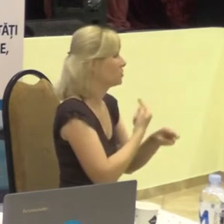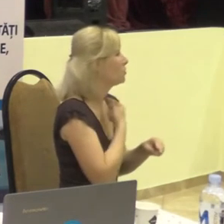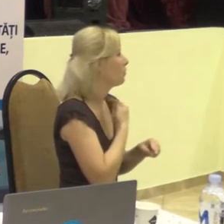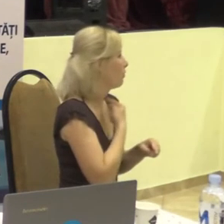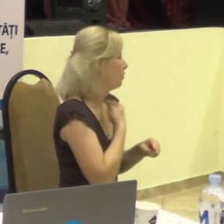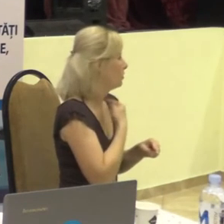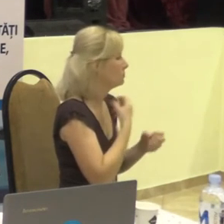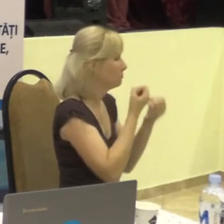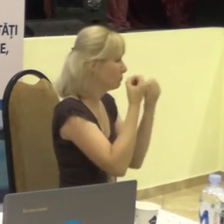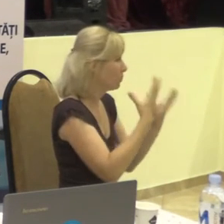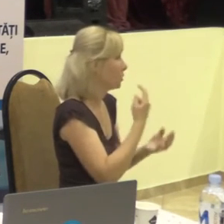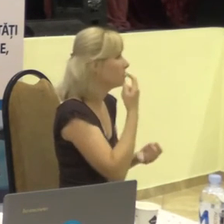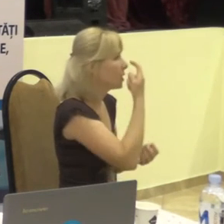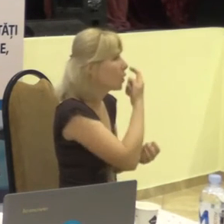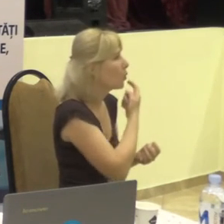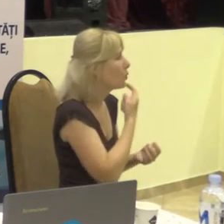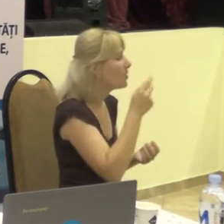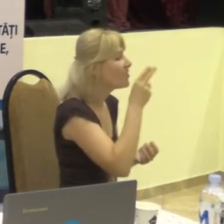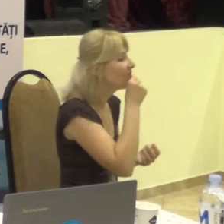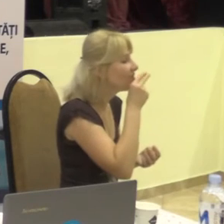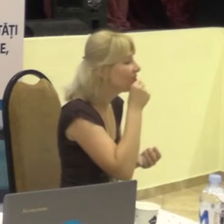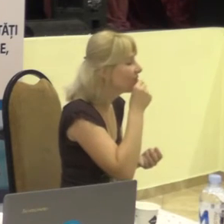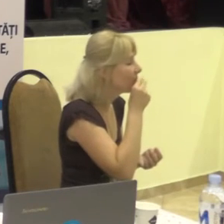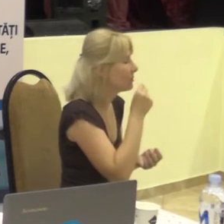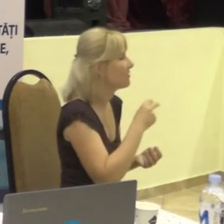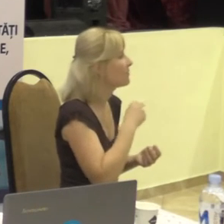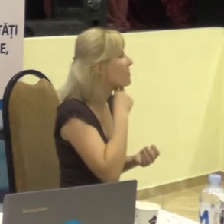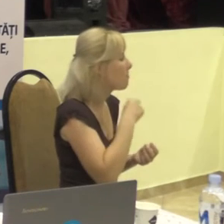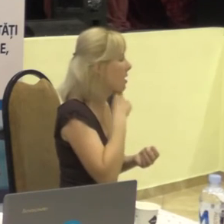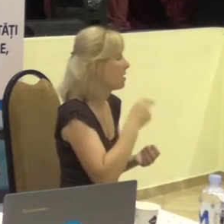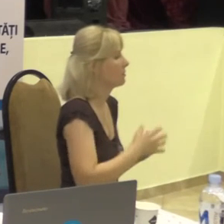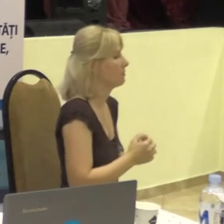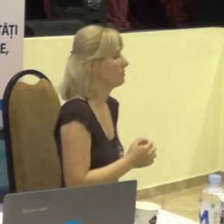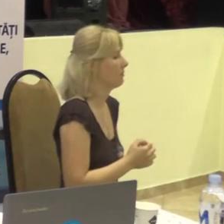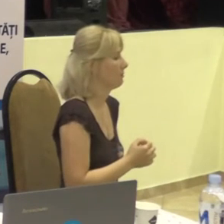îi vorbești cu articulația buzilor.